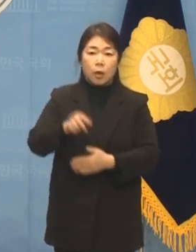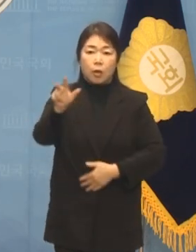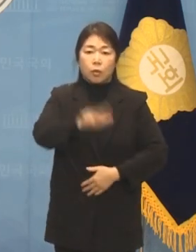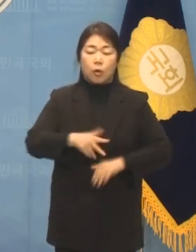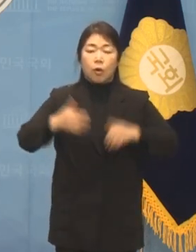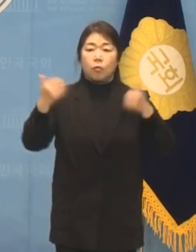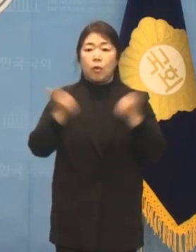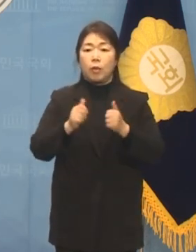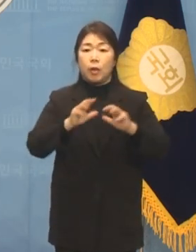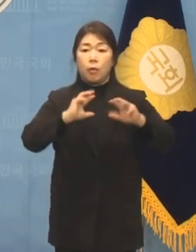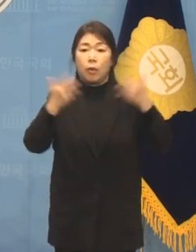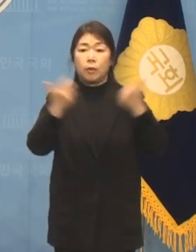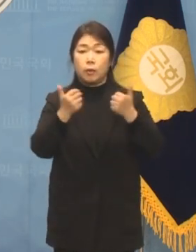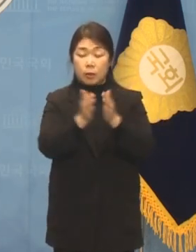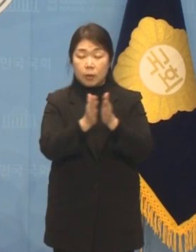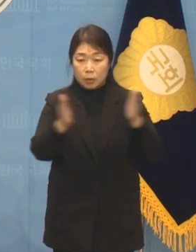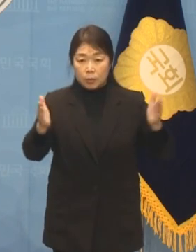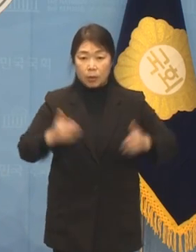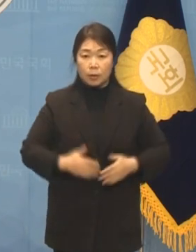개최합니다.